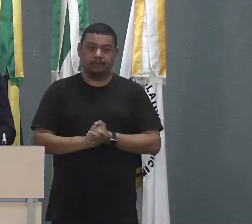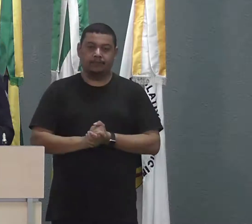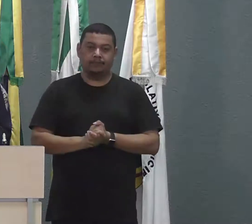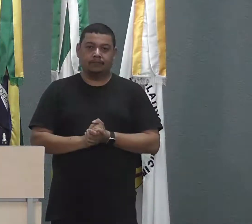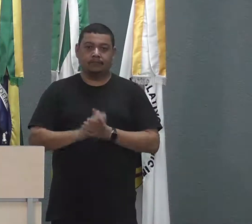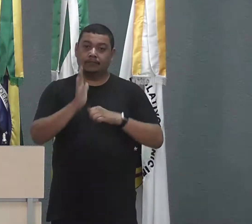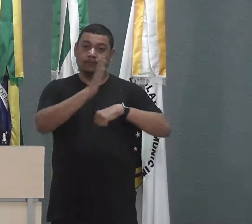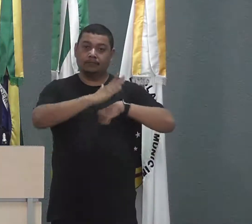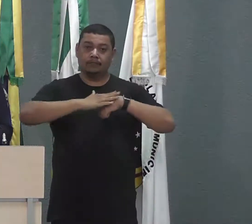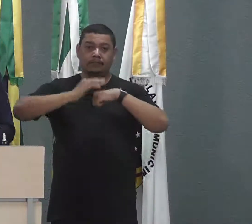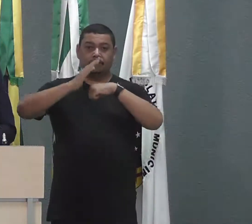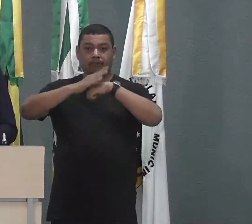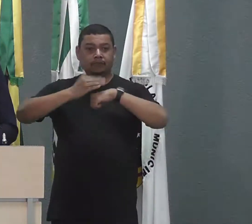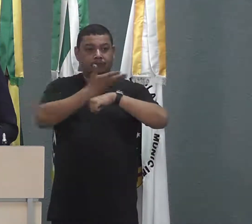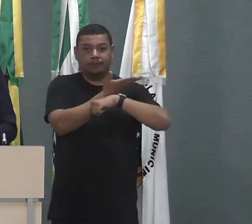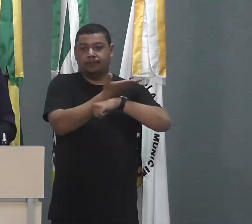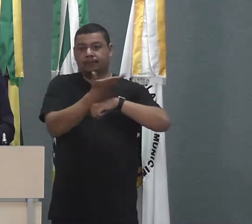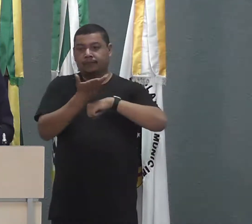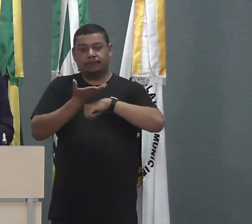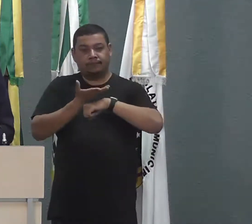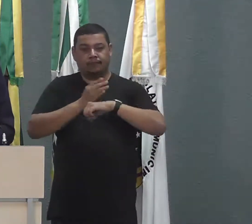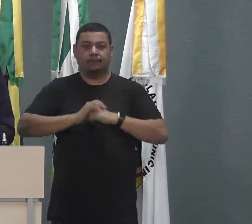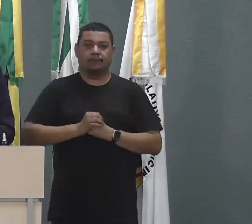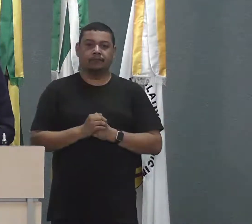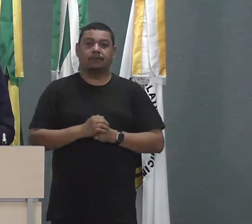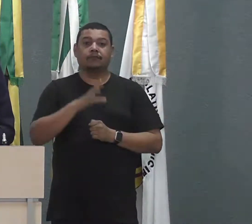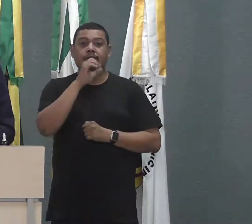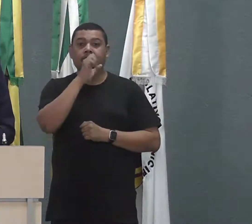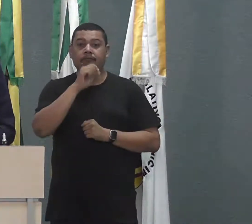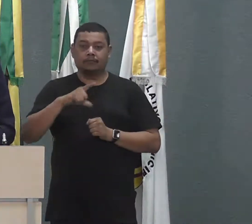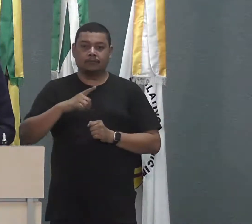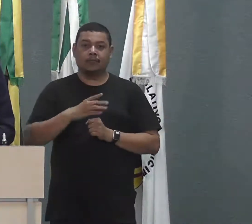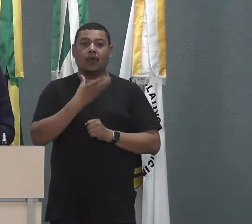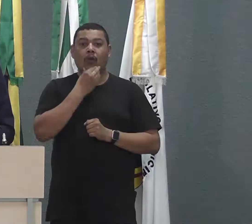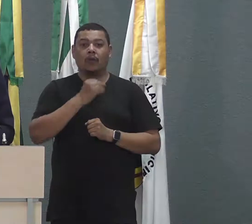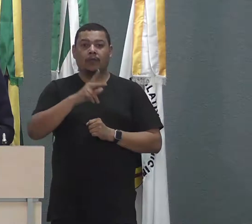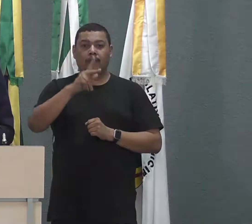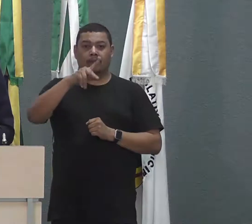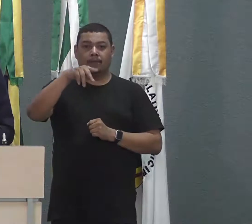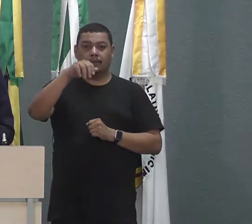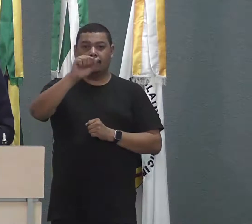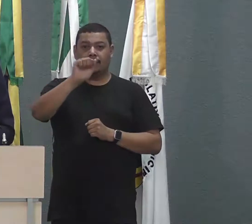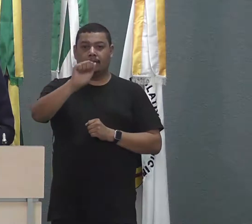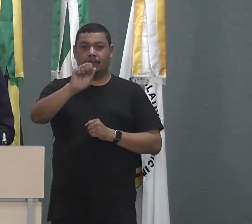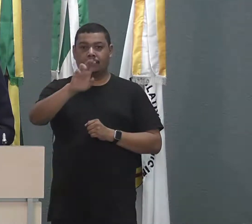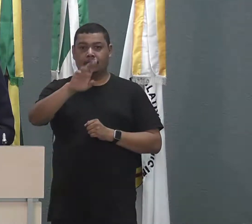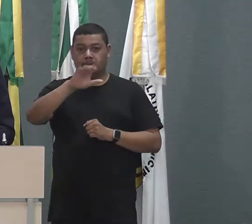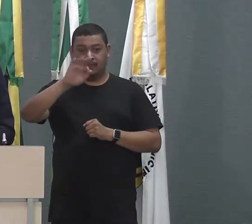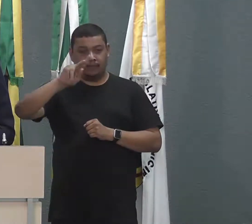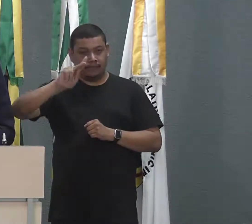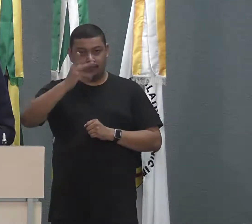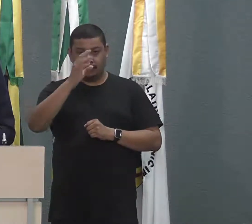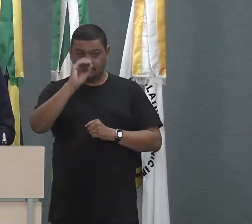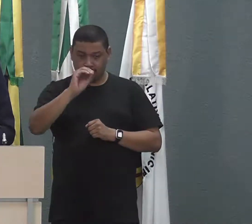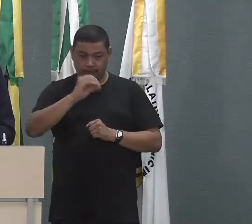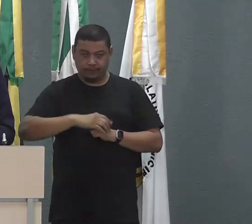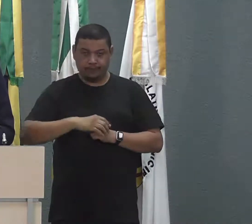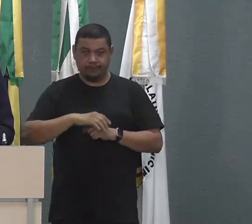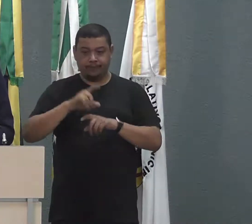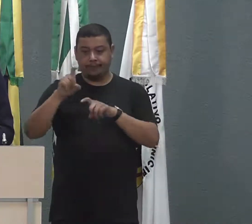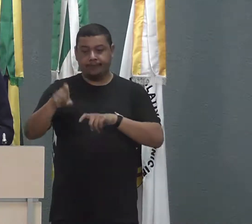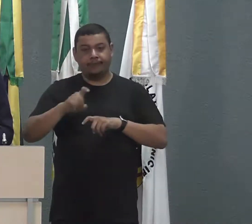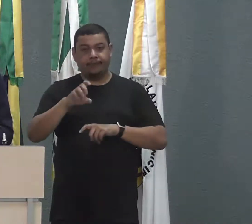coração. E no sábado, o senhor Paulinho, ali da linha E,